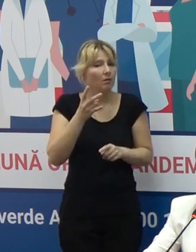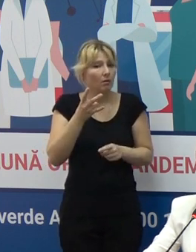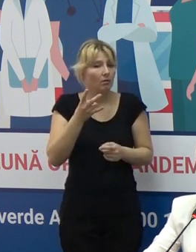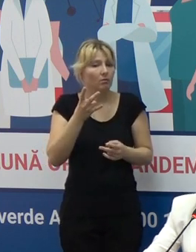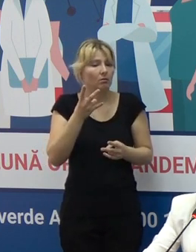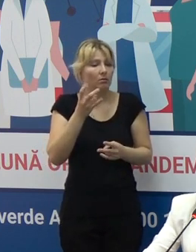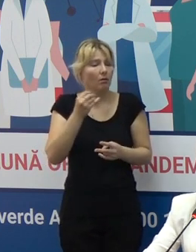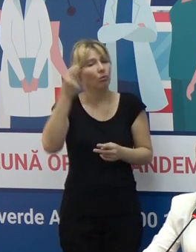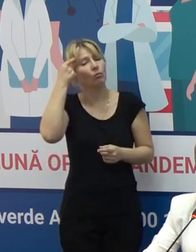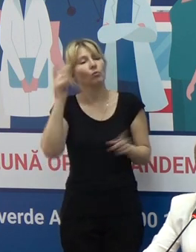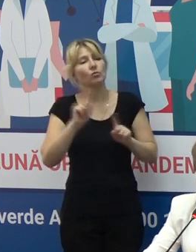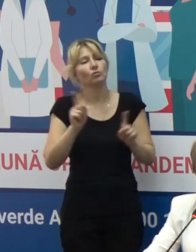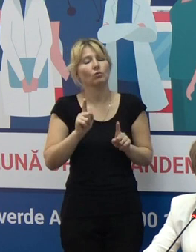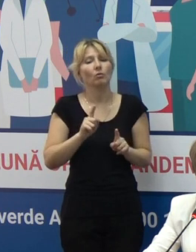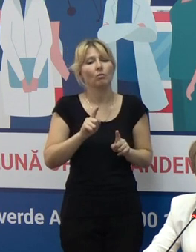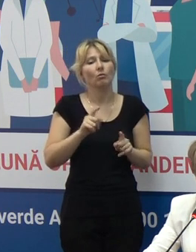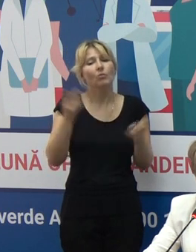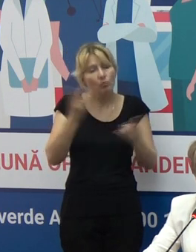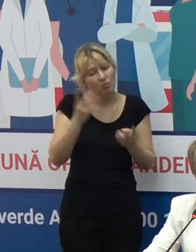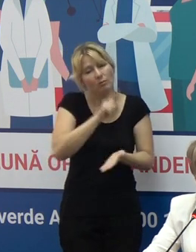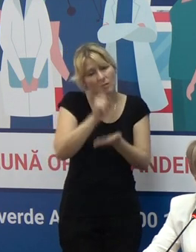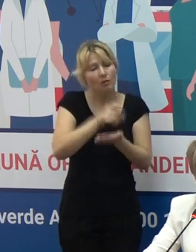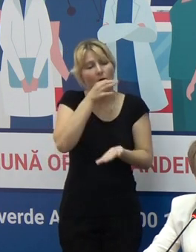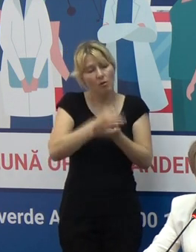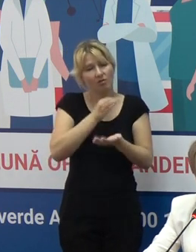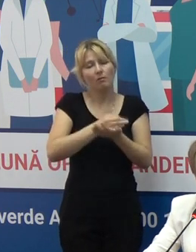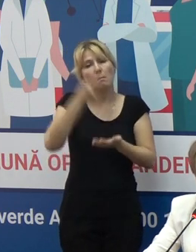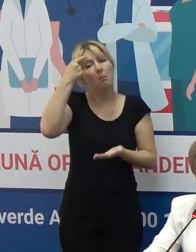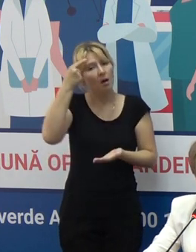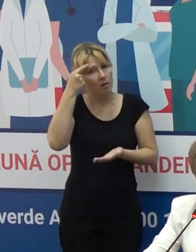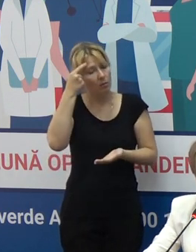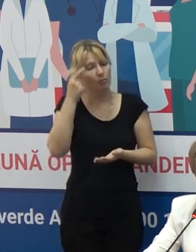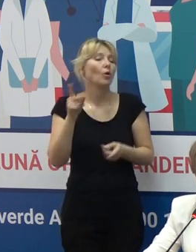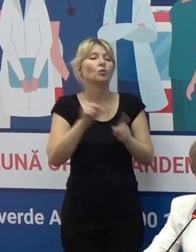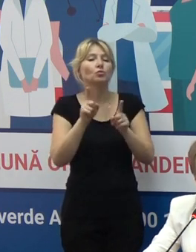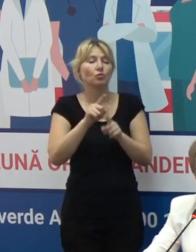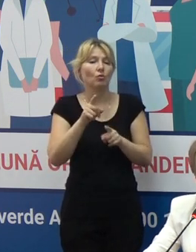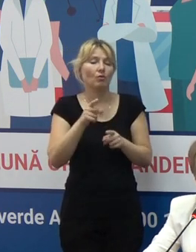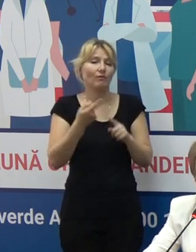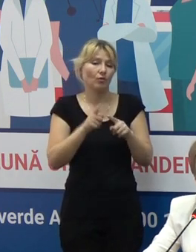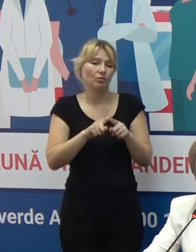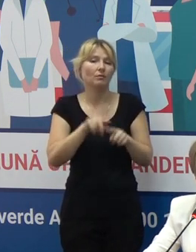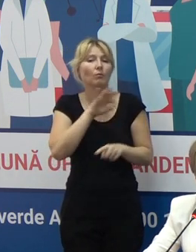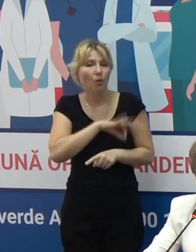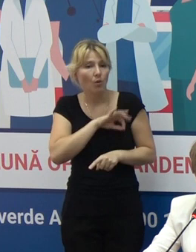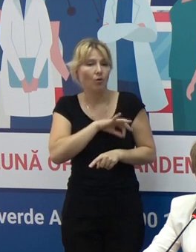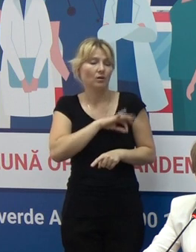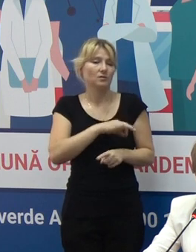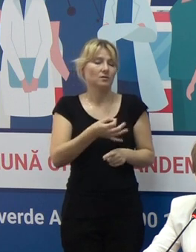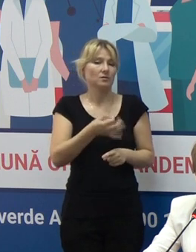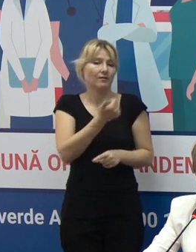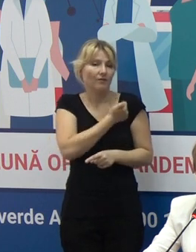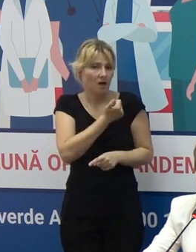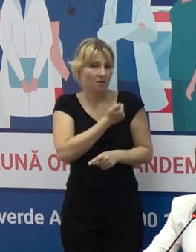dovadă de responsabilitate și să înțelegem care sunt efectele pozitive, benefice a